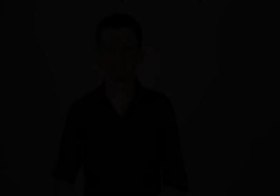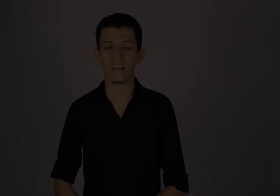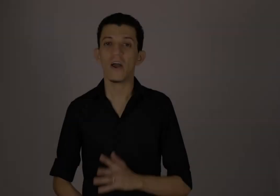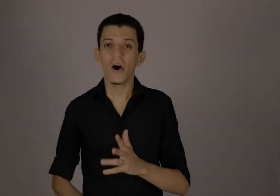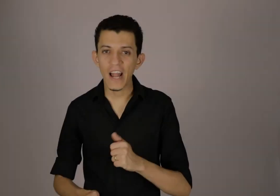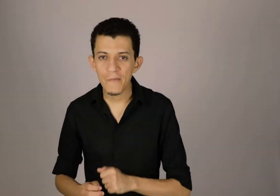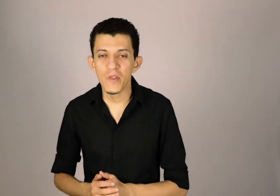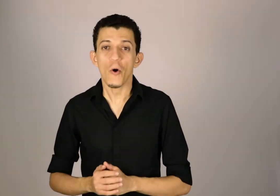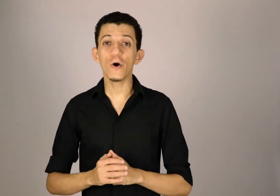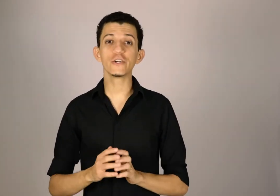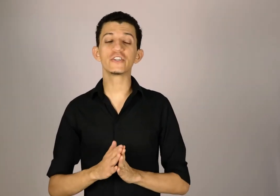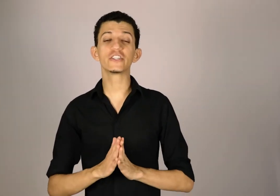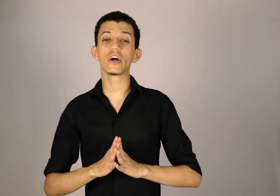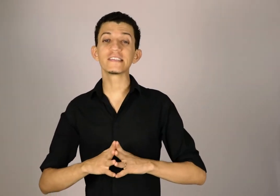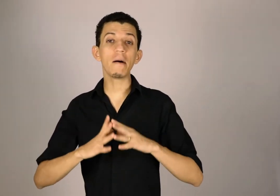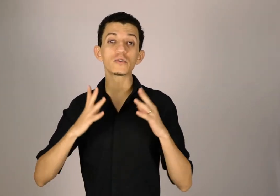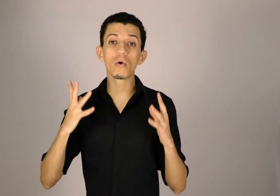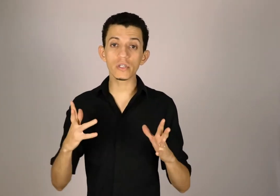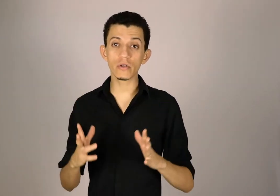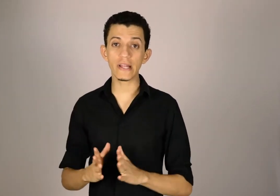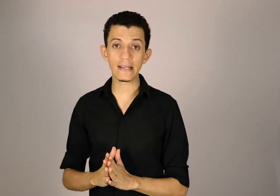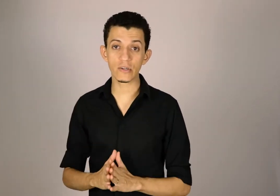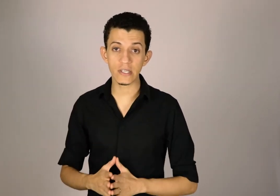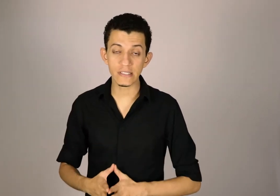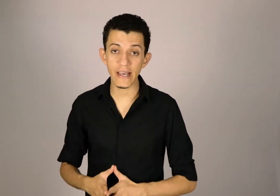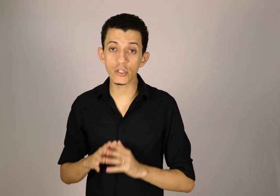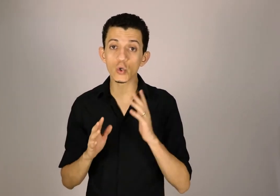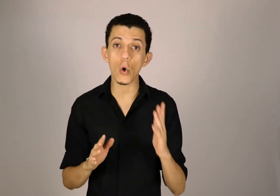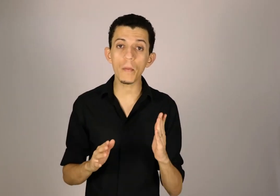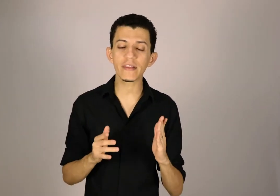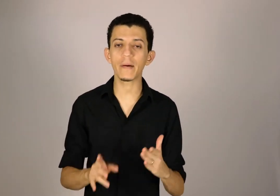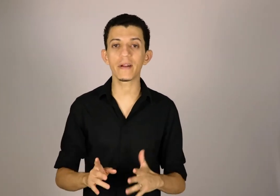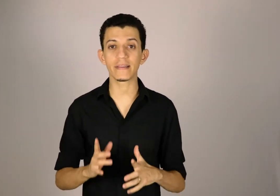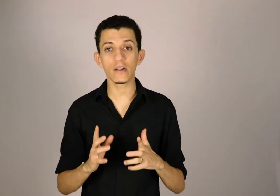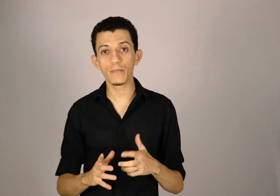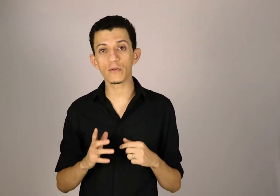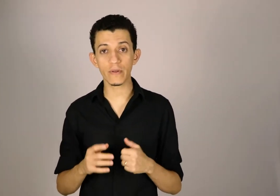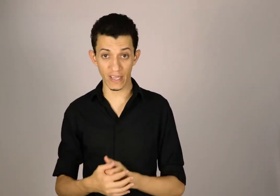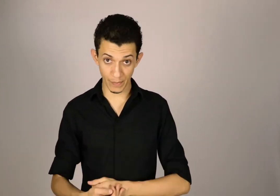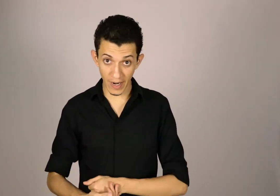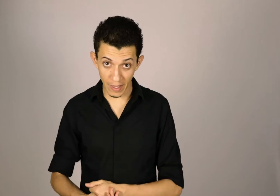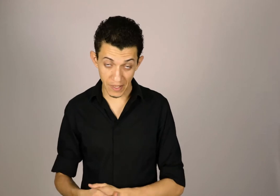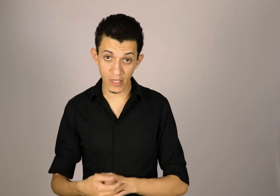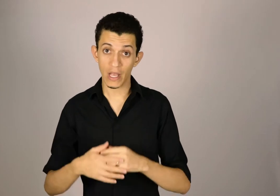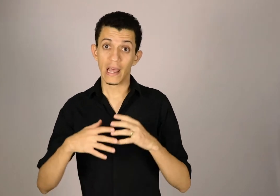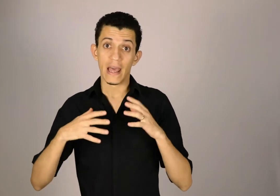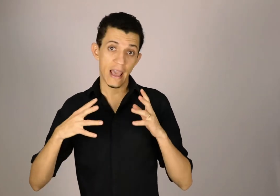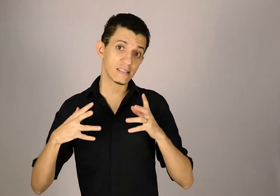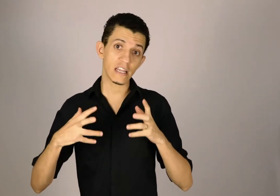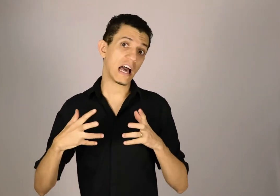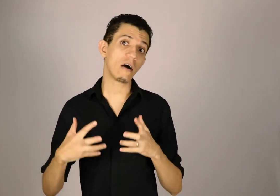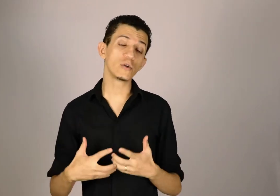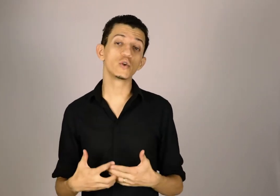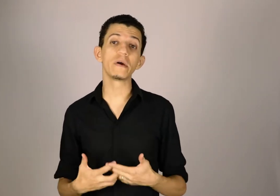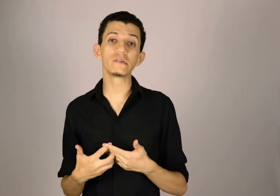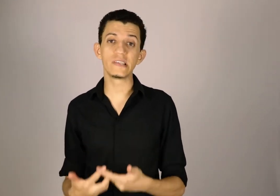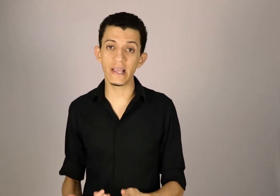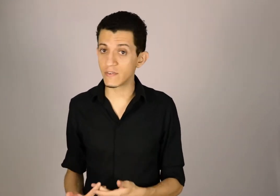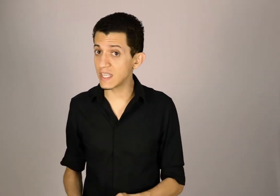Olá! Hoje é o dia de nós darmos continuidade à nossa série de como interpretar do português para libras. Essa é a aula de número 6. Se você